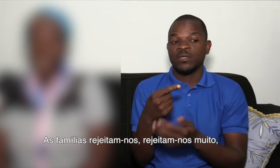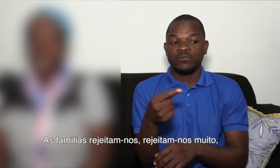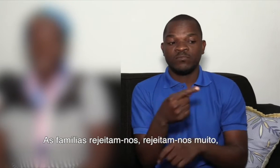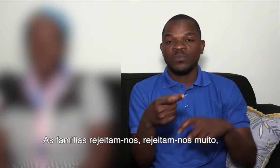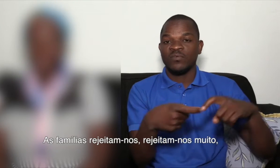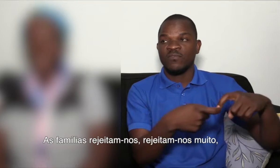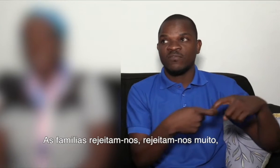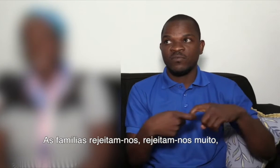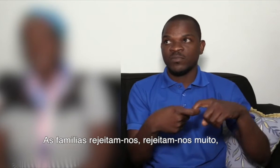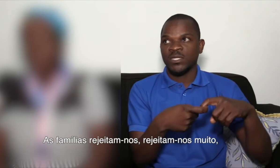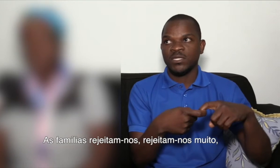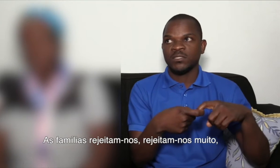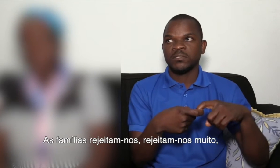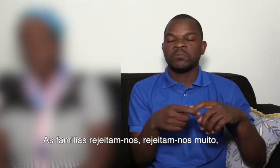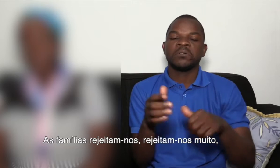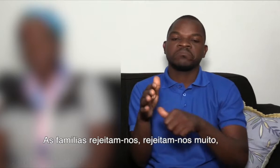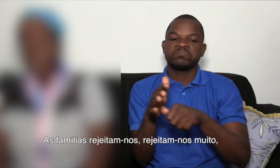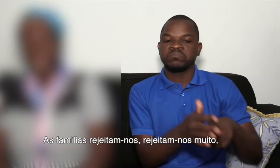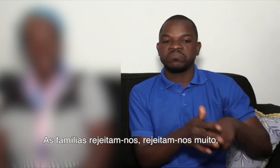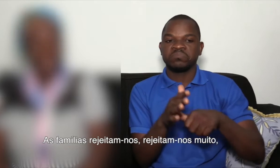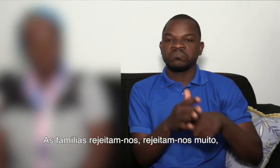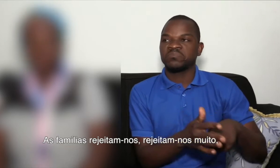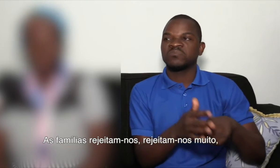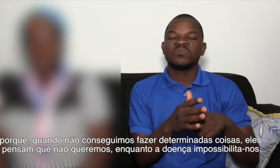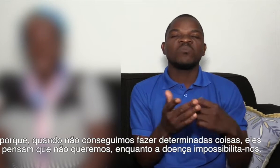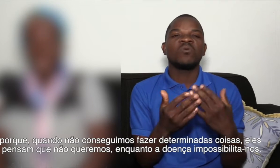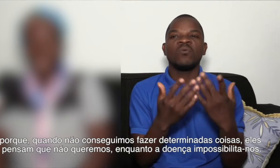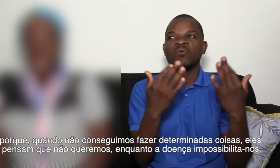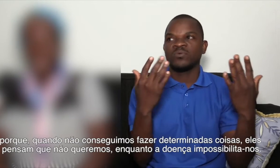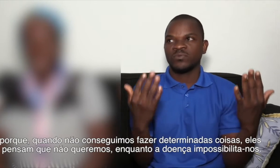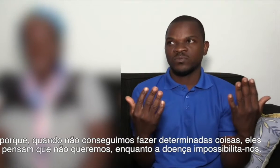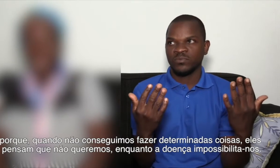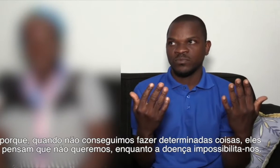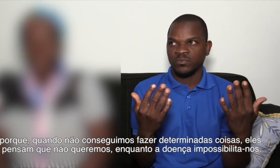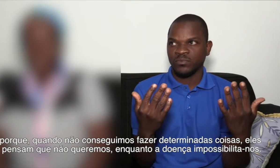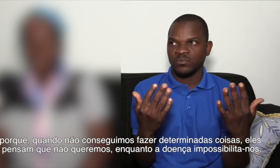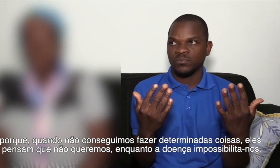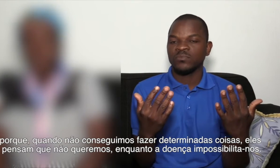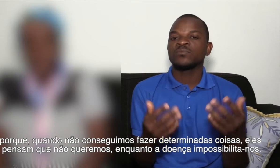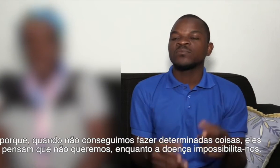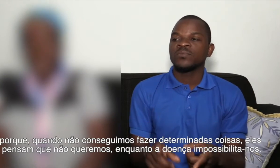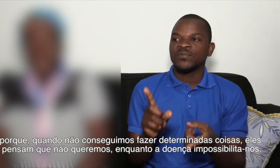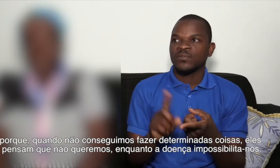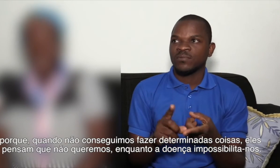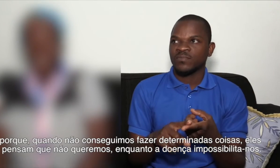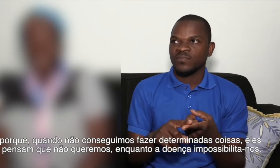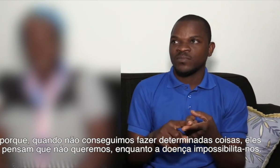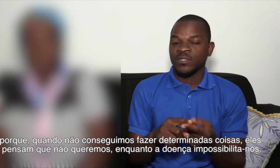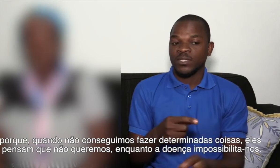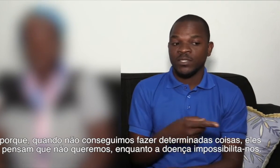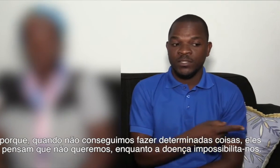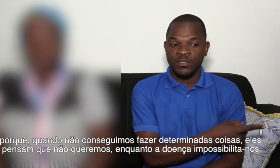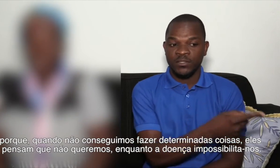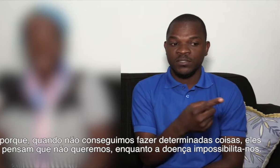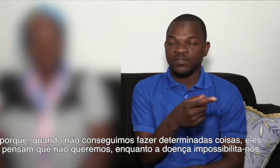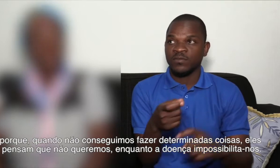Famílias me rejetam. Me rejetam muito, porque se nós, se eles querem